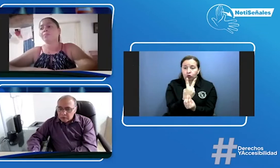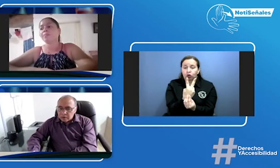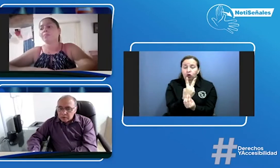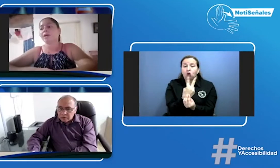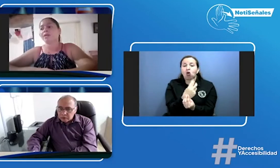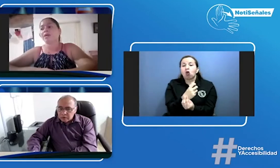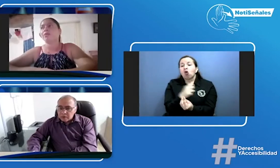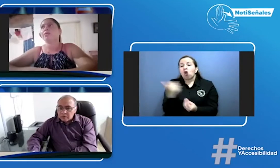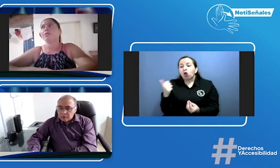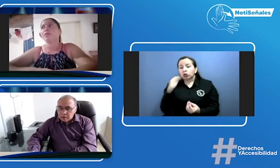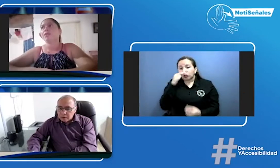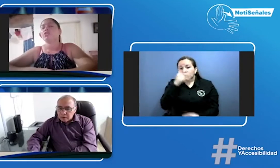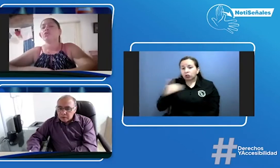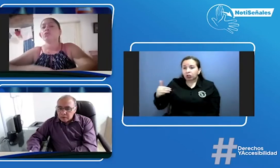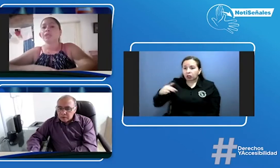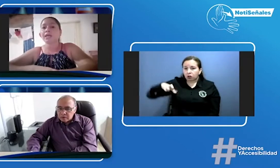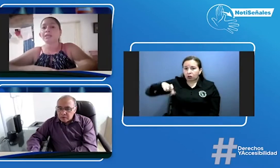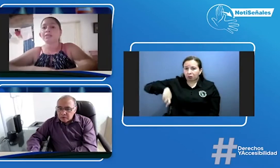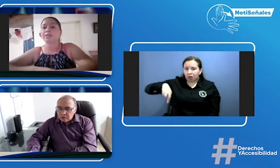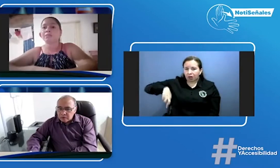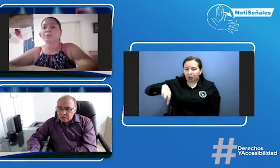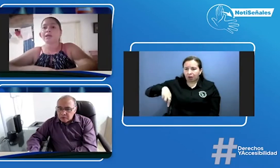primaria son tres en primaria